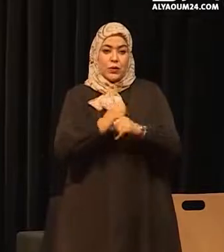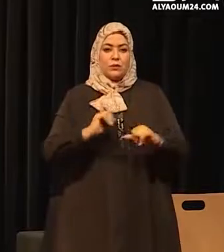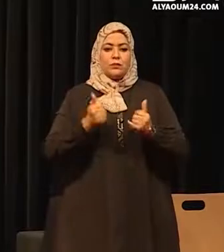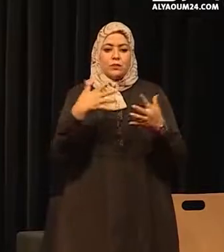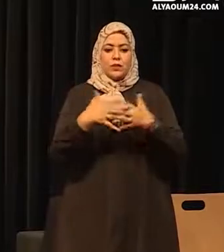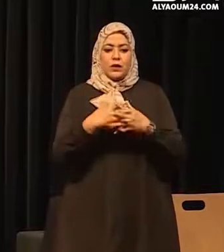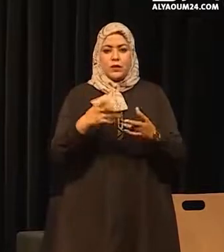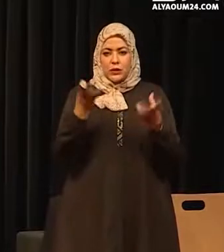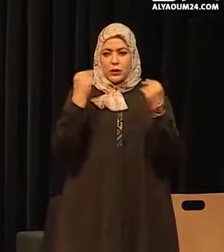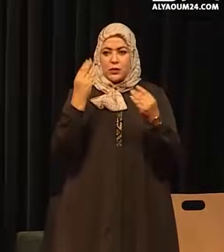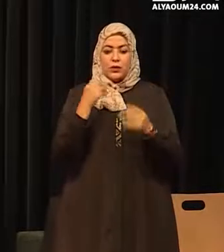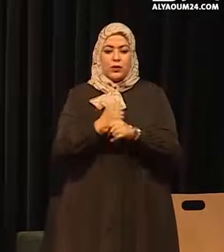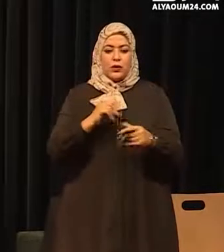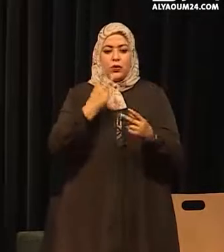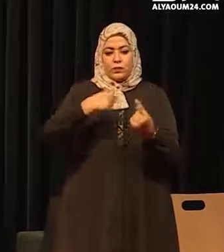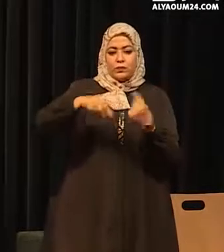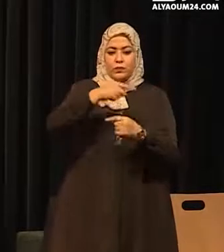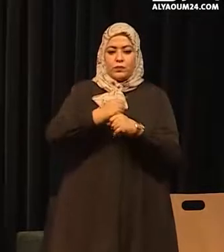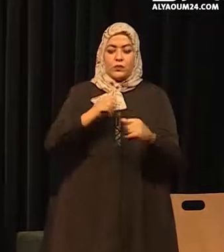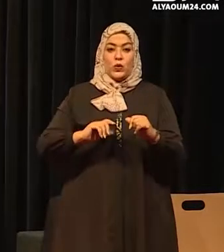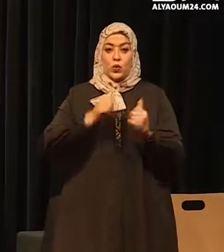واستغلالها من أجل التنمية